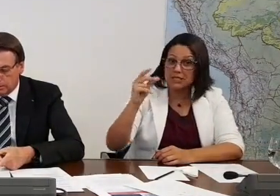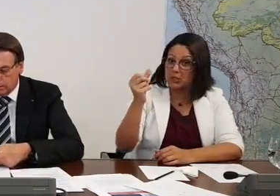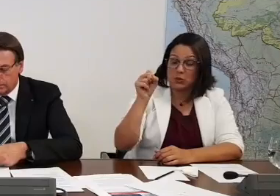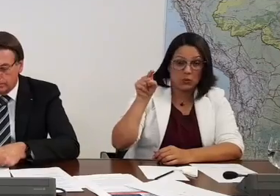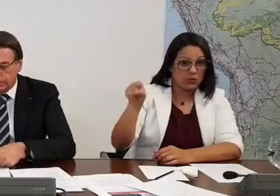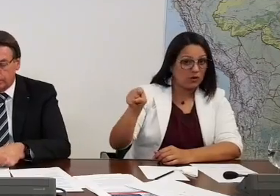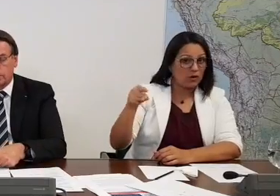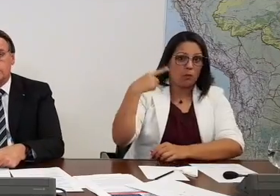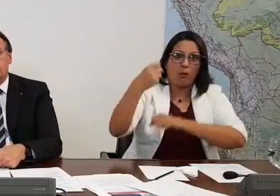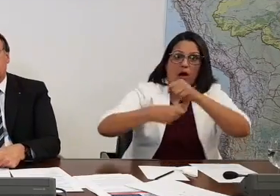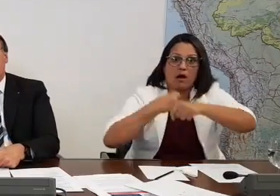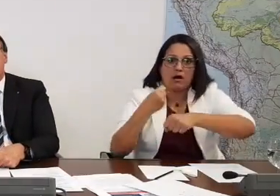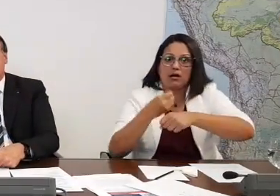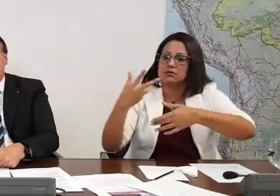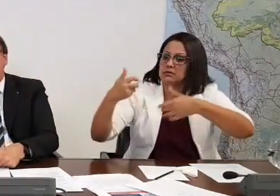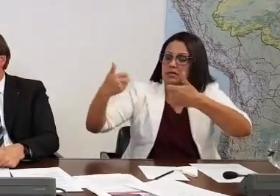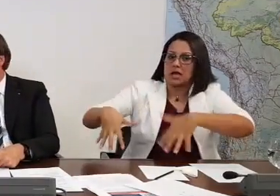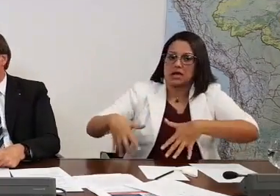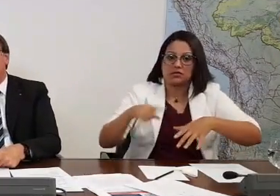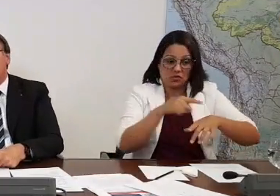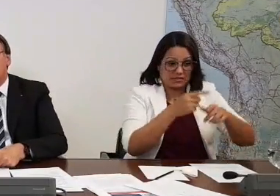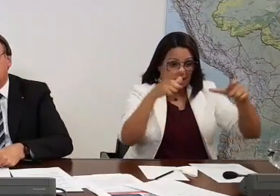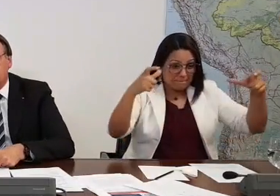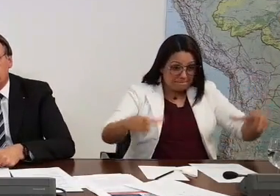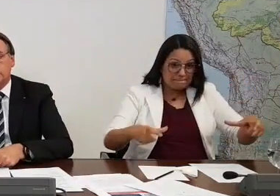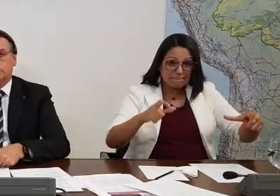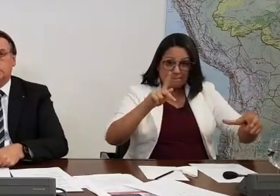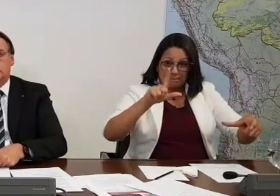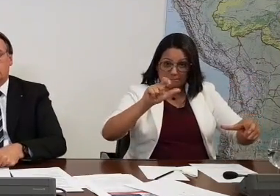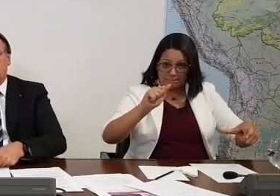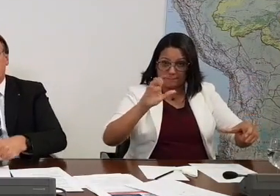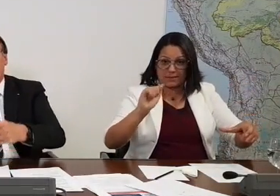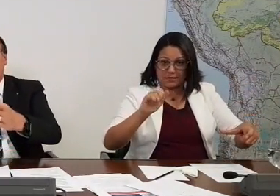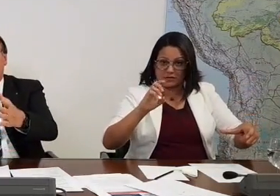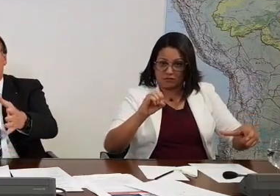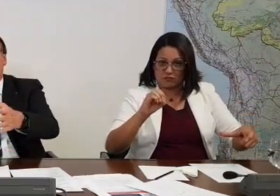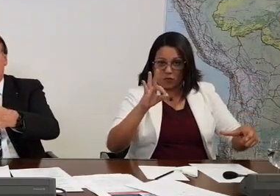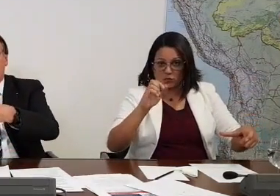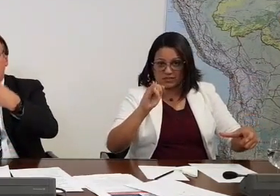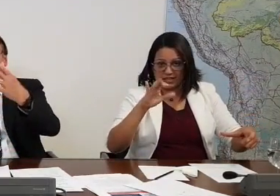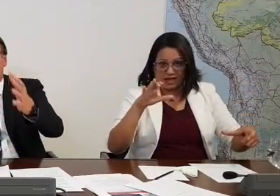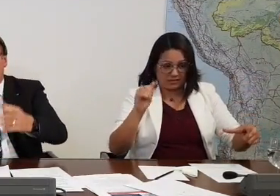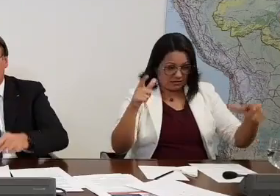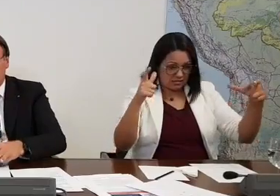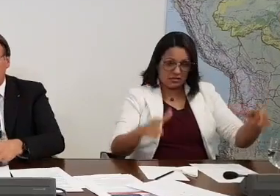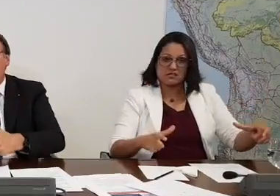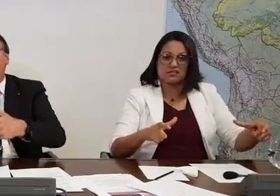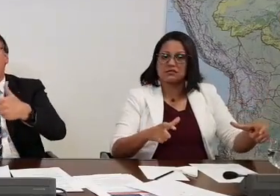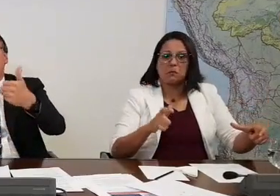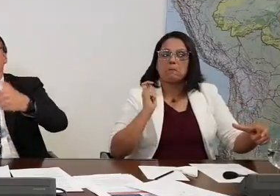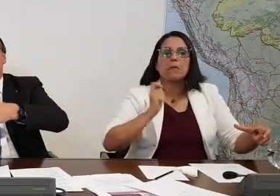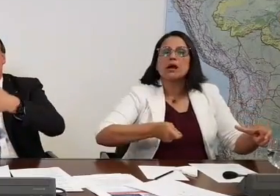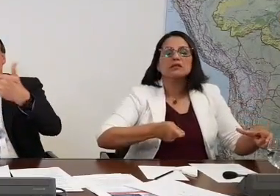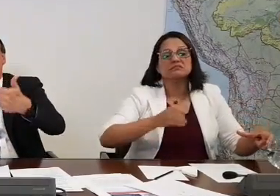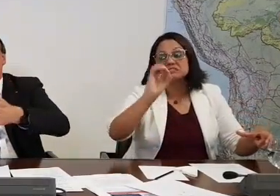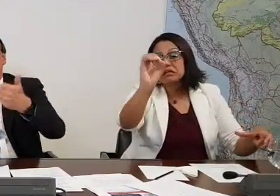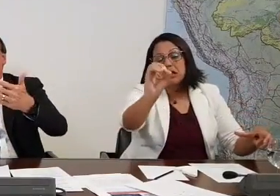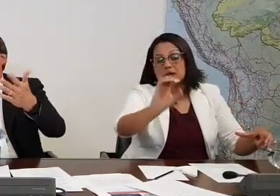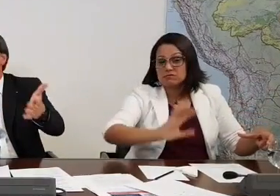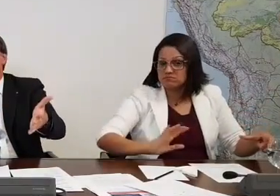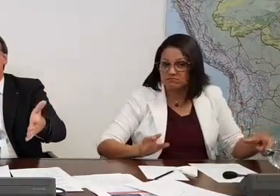nós vamos gastar zero, não vamos ter despesa da energia convencional que temos por aí. E ainda vamos